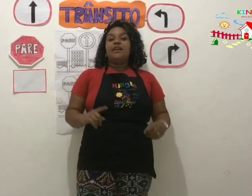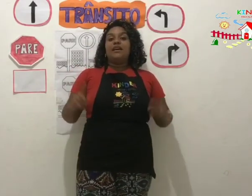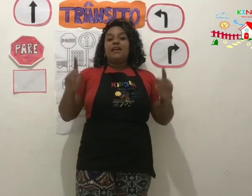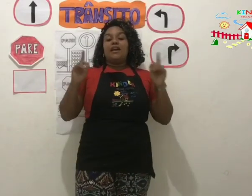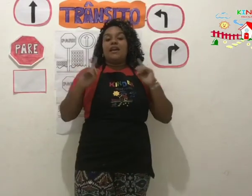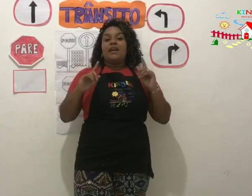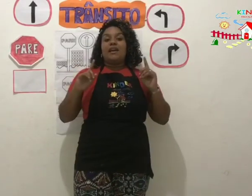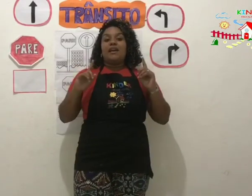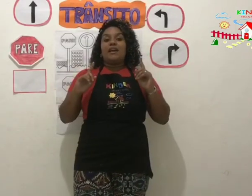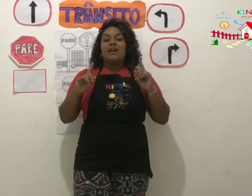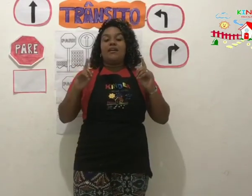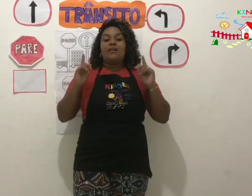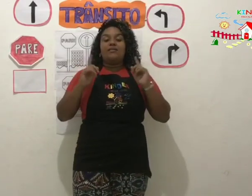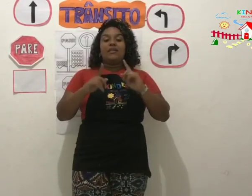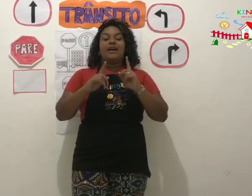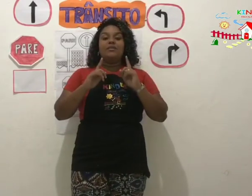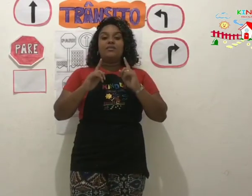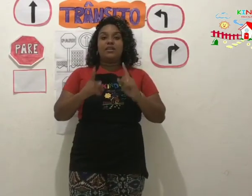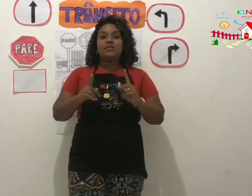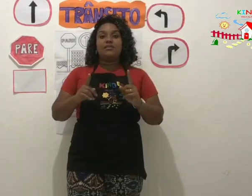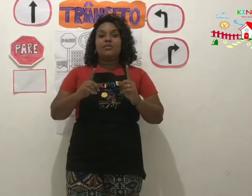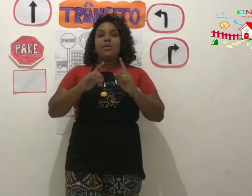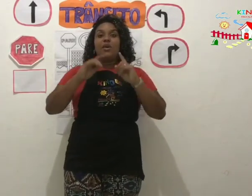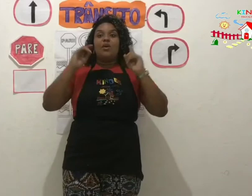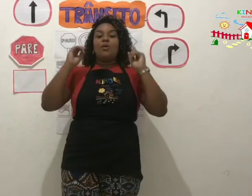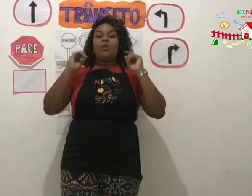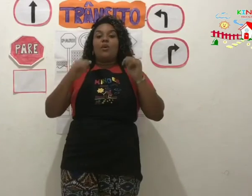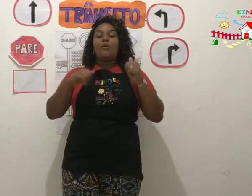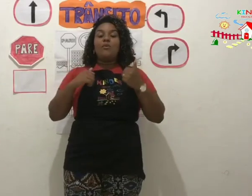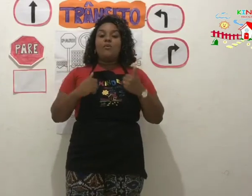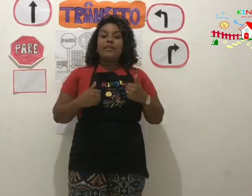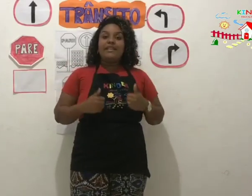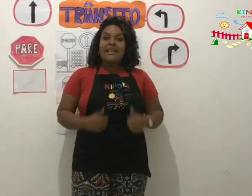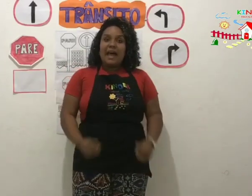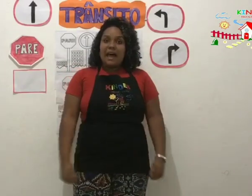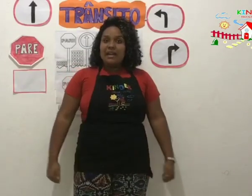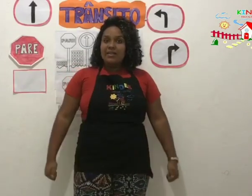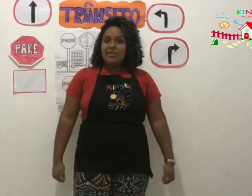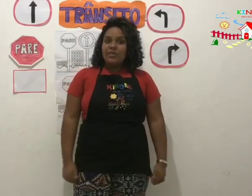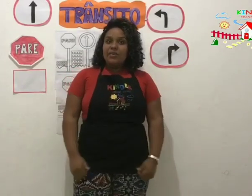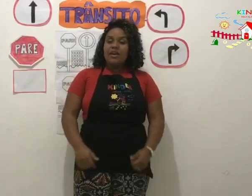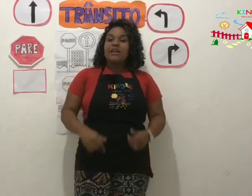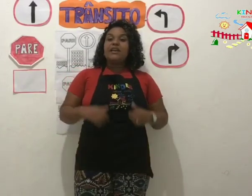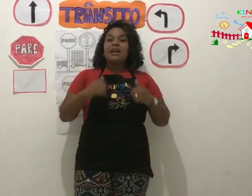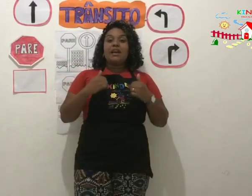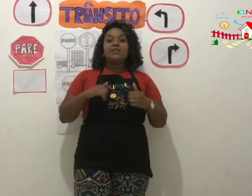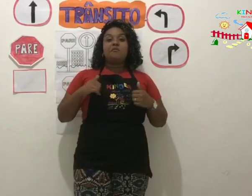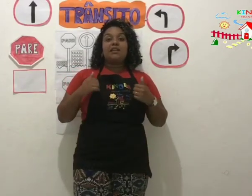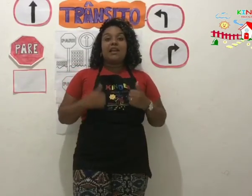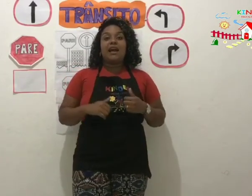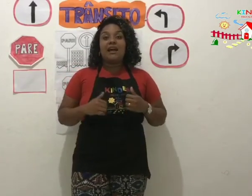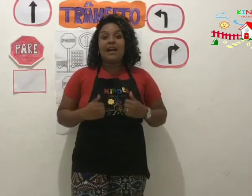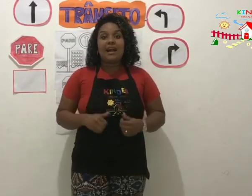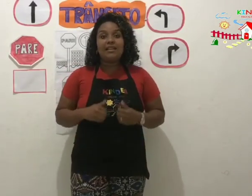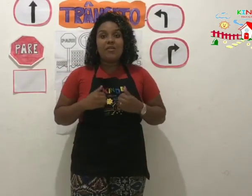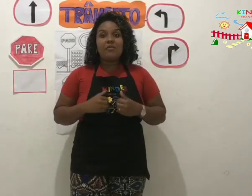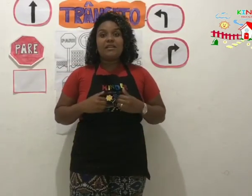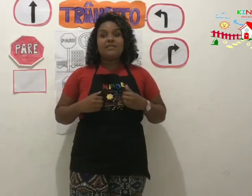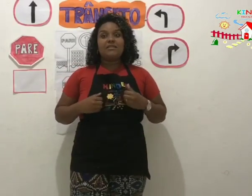andar no trânsito com cuidado e respeitar cada uma dessas